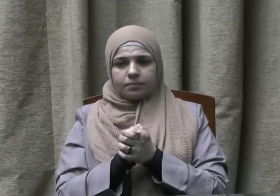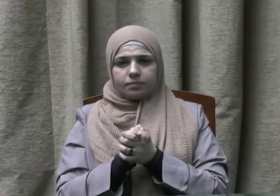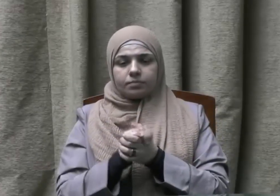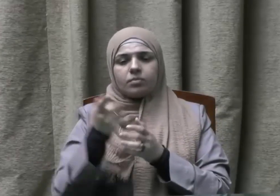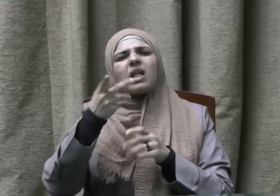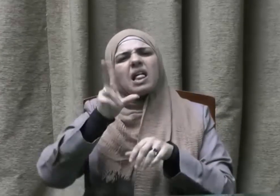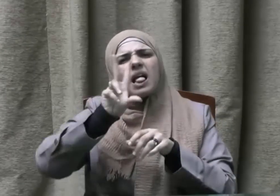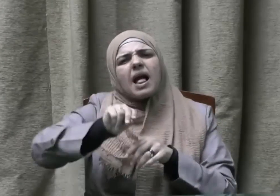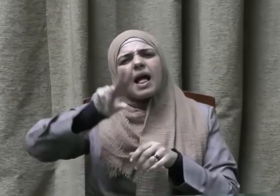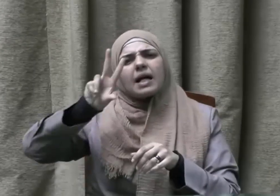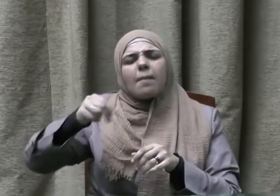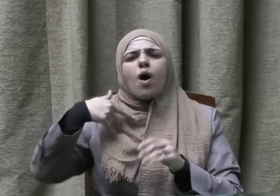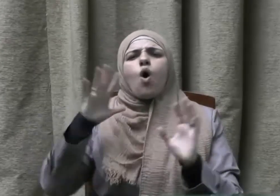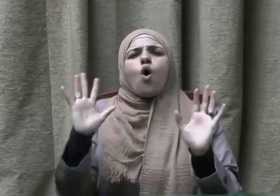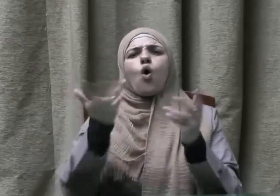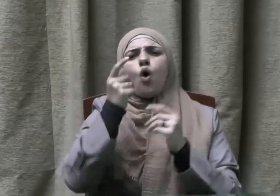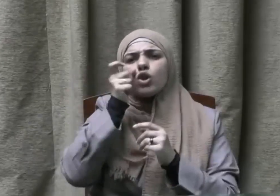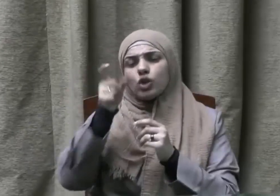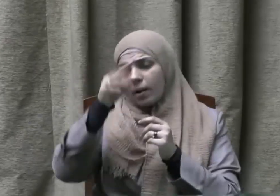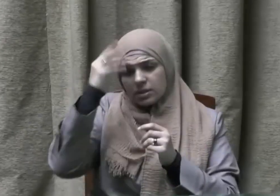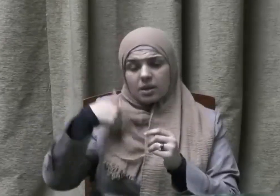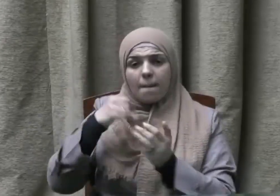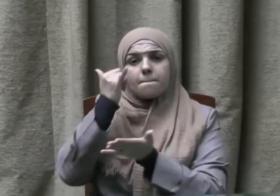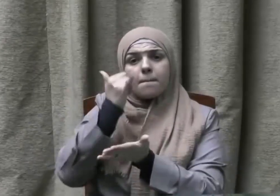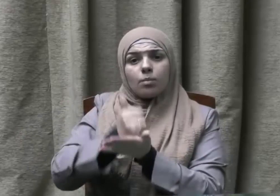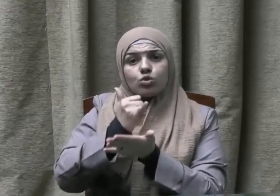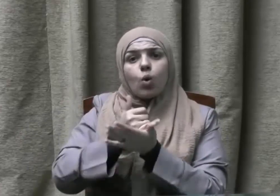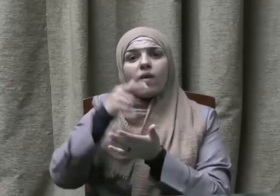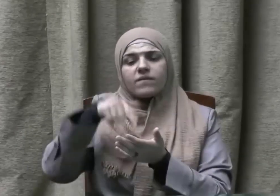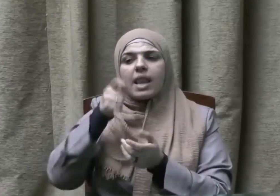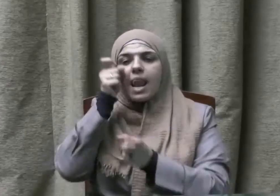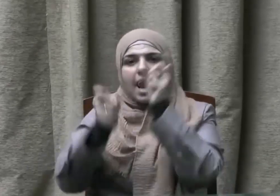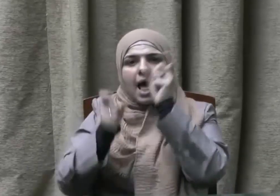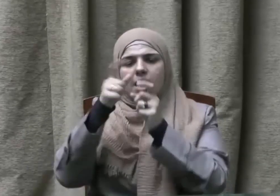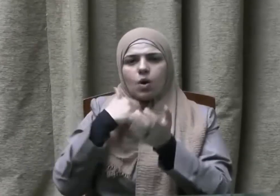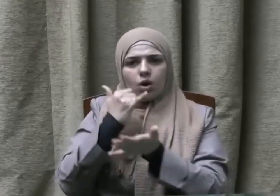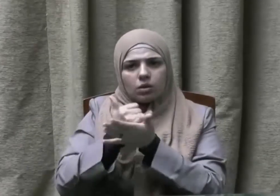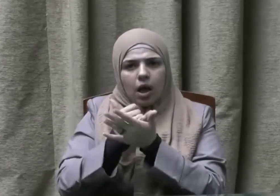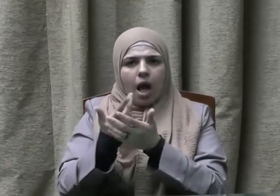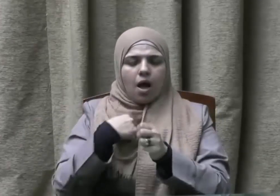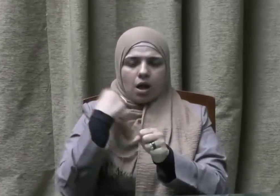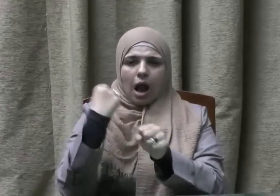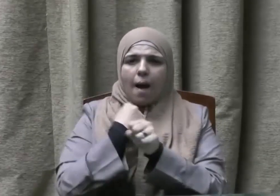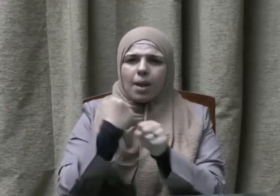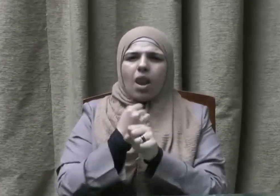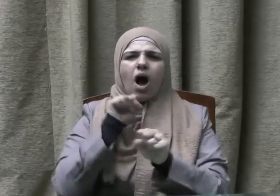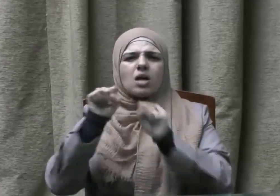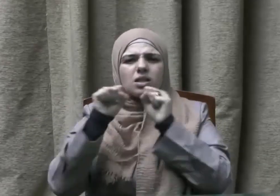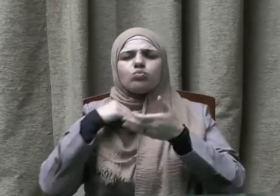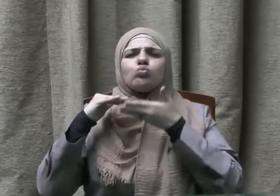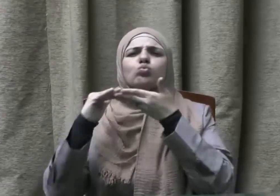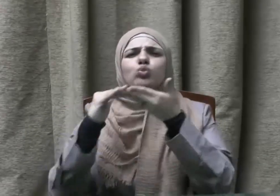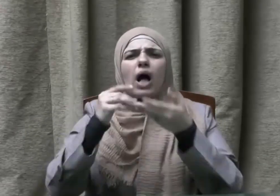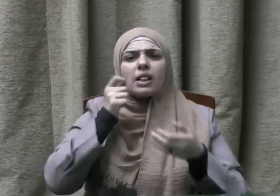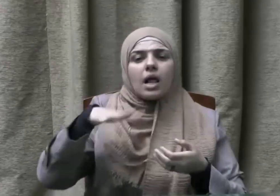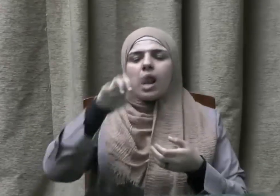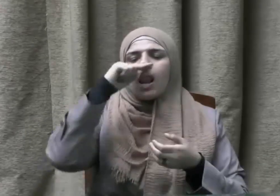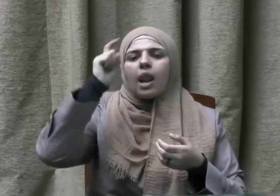كما ينبغي لكل من يتولى أمرا من أمور الناس أو وظيفة من الوظائف أن يدرك أنه